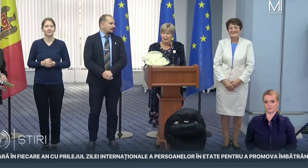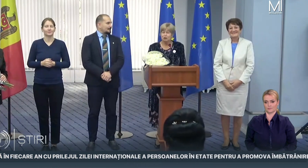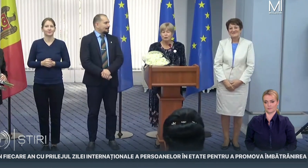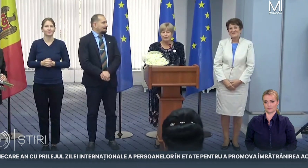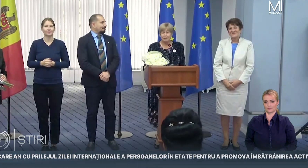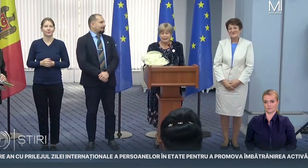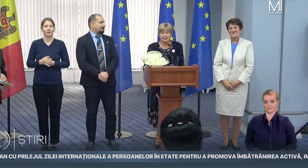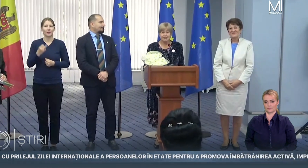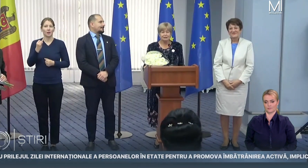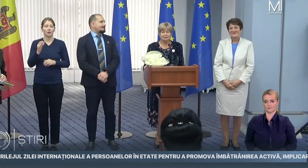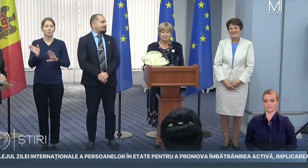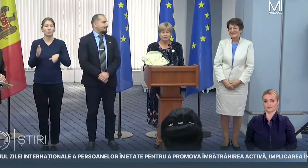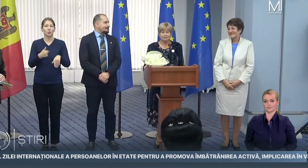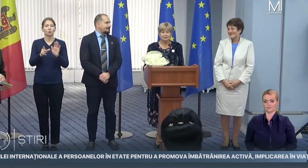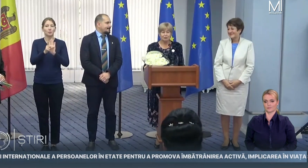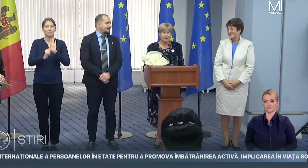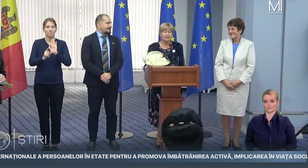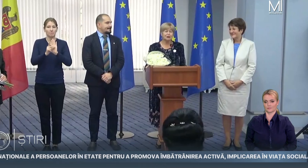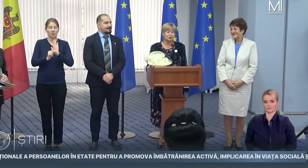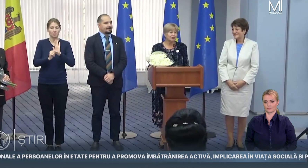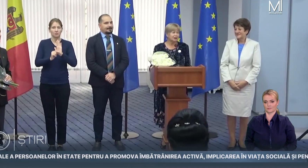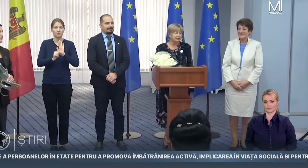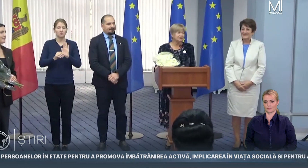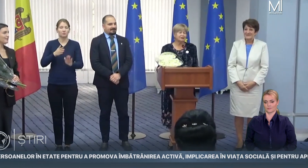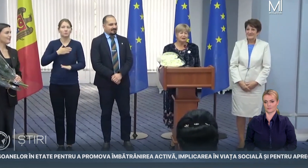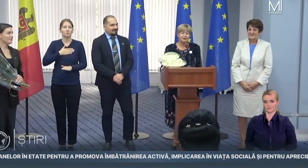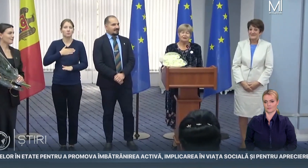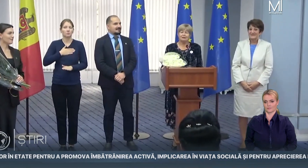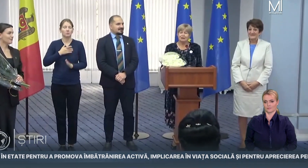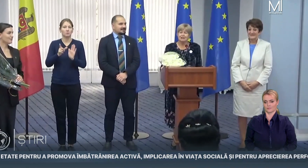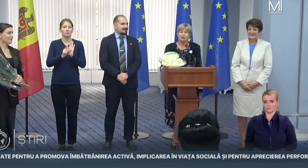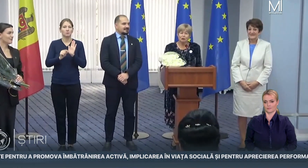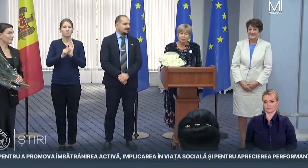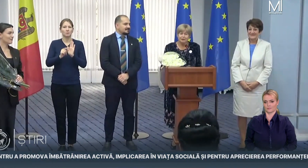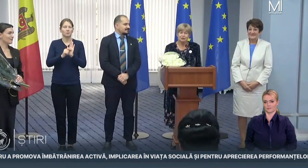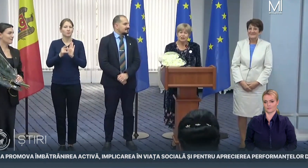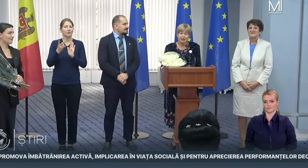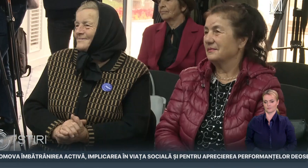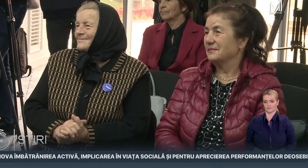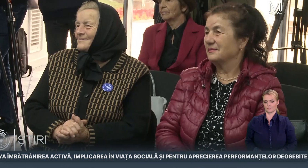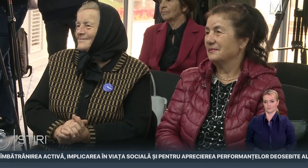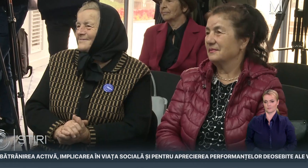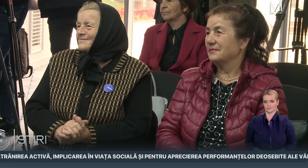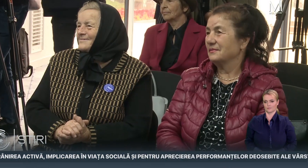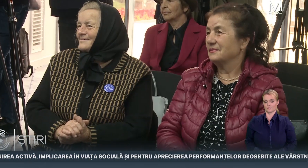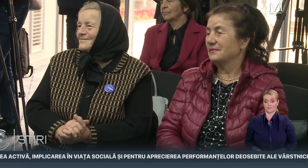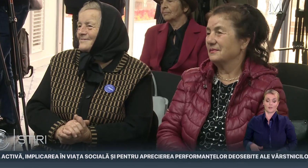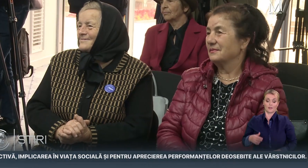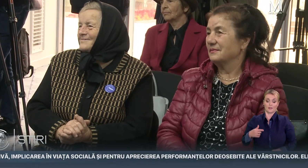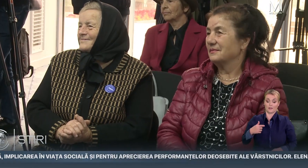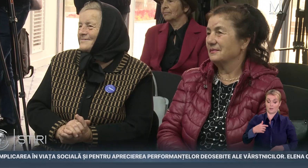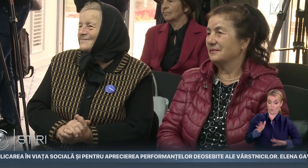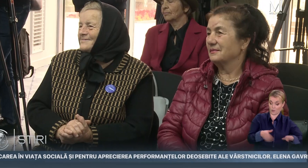După pensie, pensia nu e ca să ne oprim și gata să nu mai activăm.